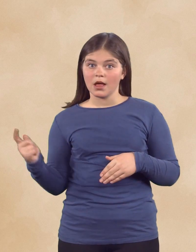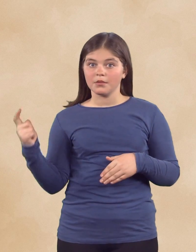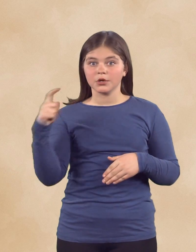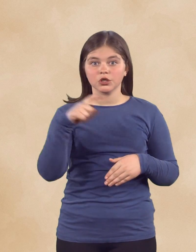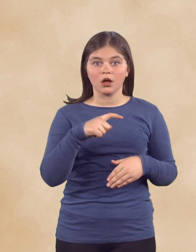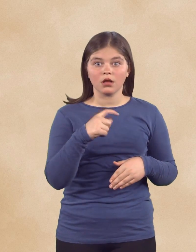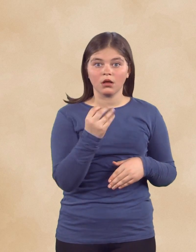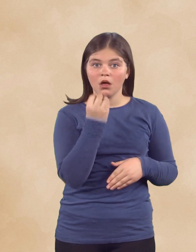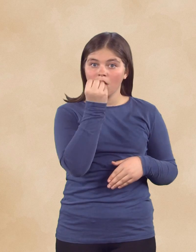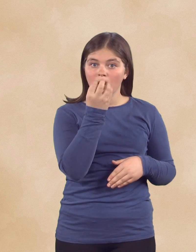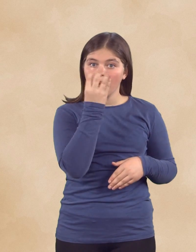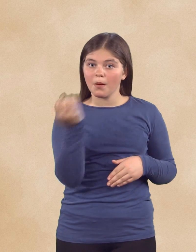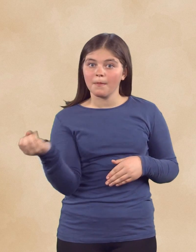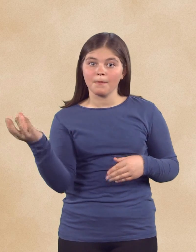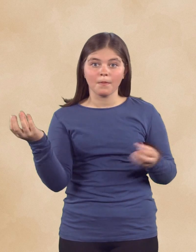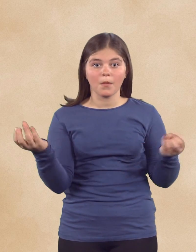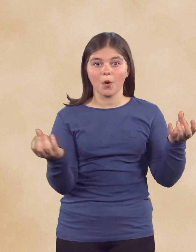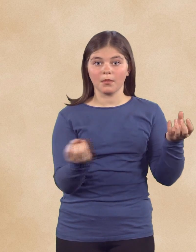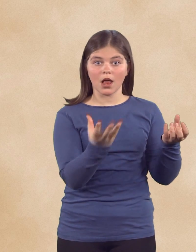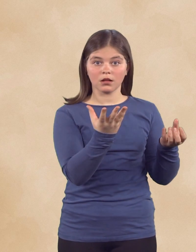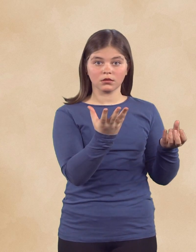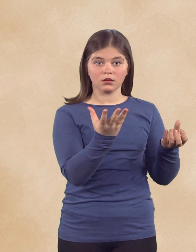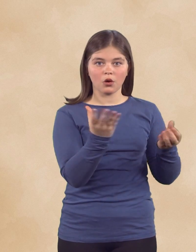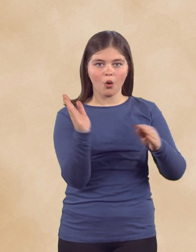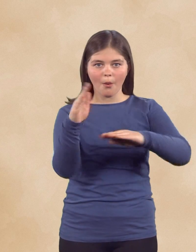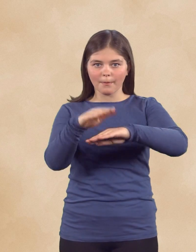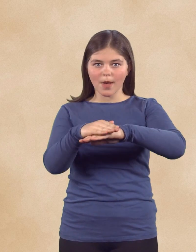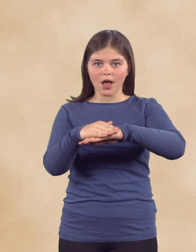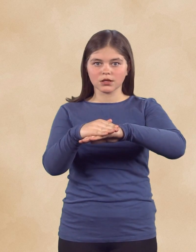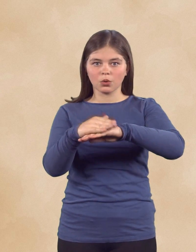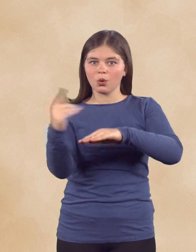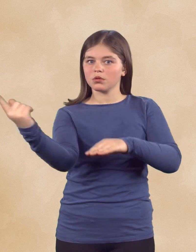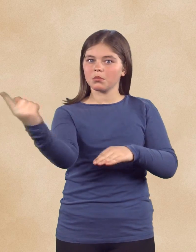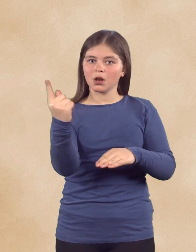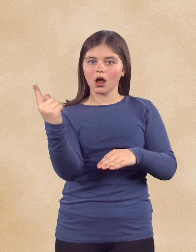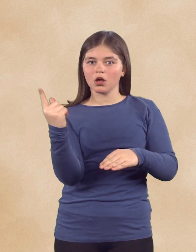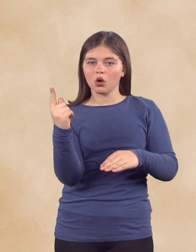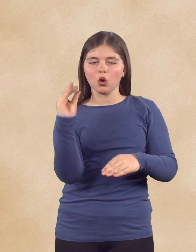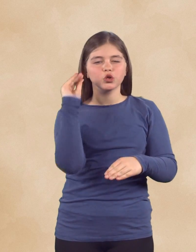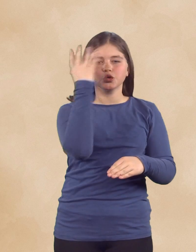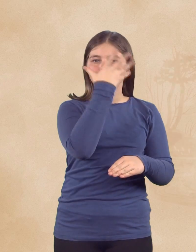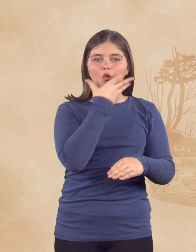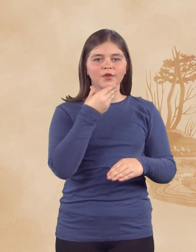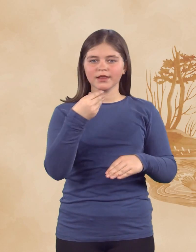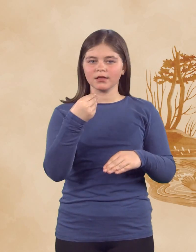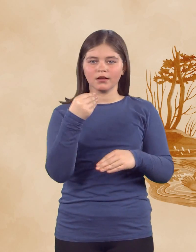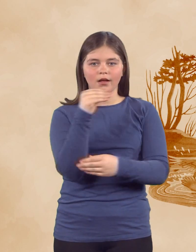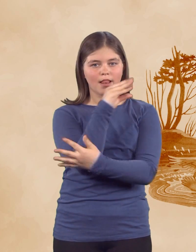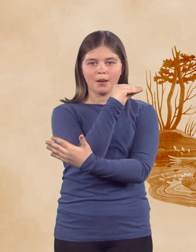Prišla je pomlad. Grdi Raček je med plavanjem opazil, kako se mu približujejo čudoviti beli labodi.